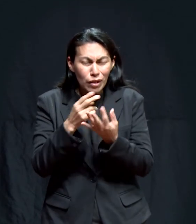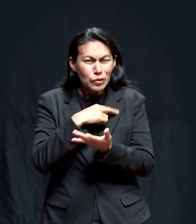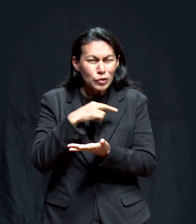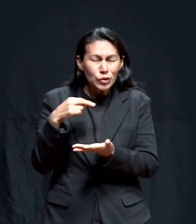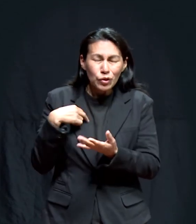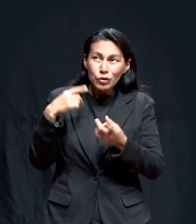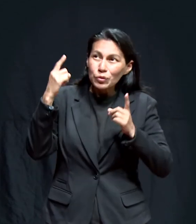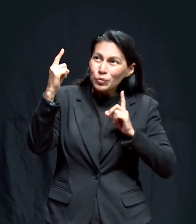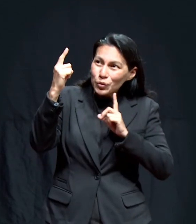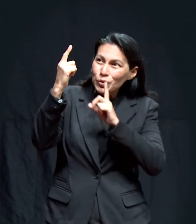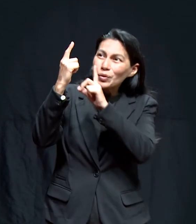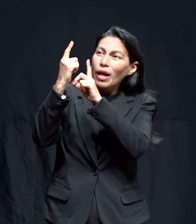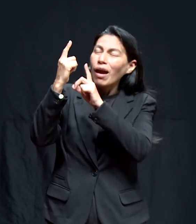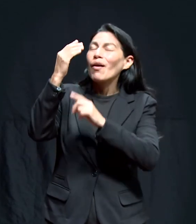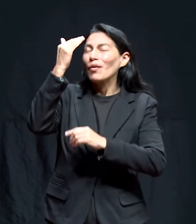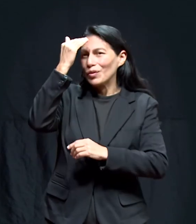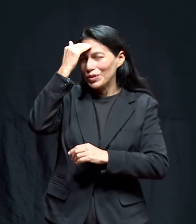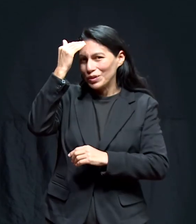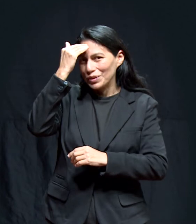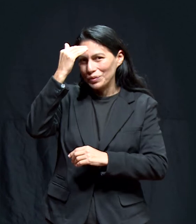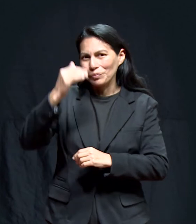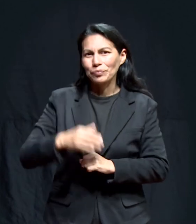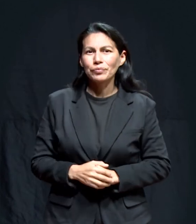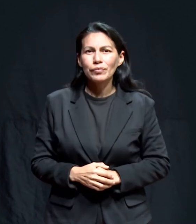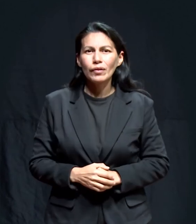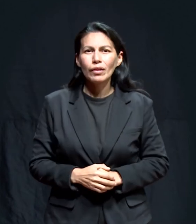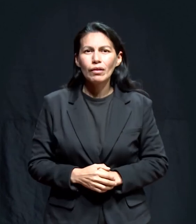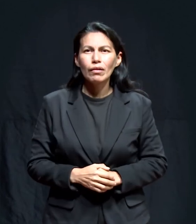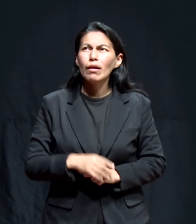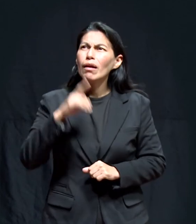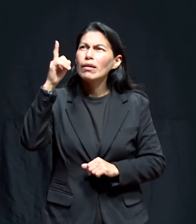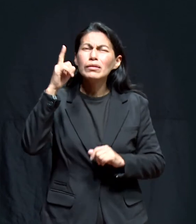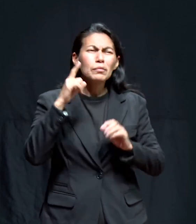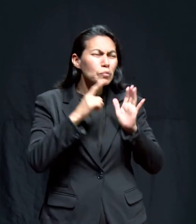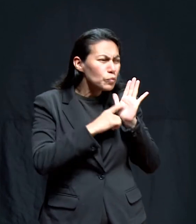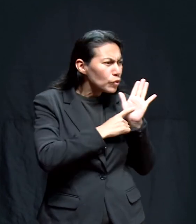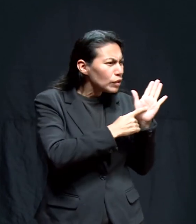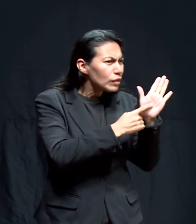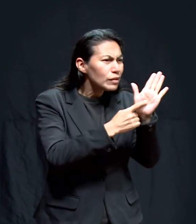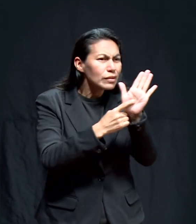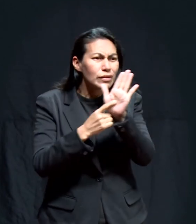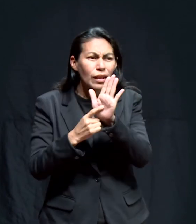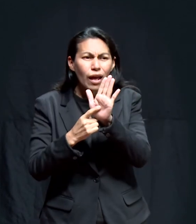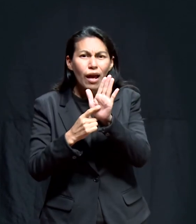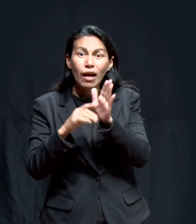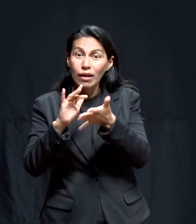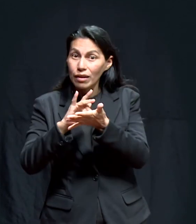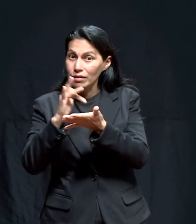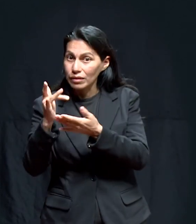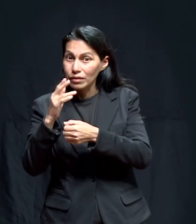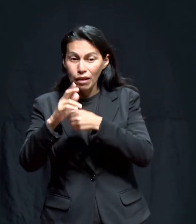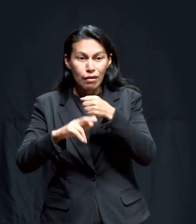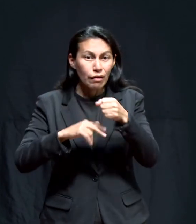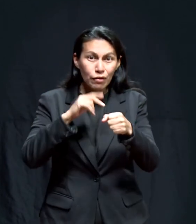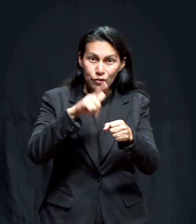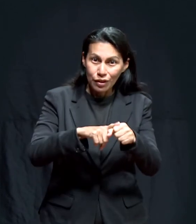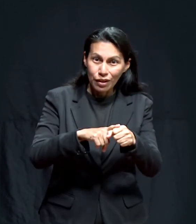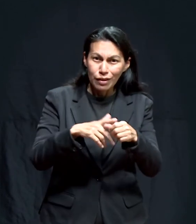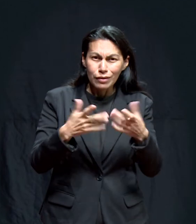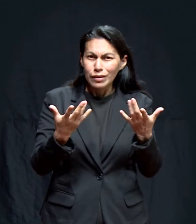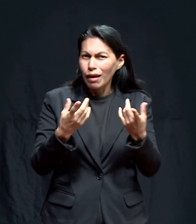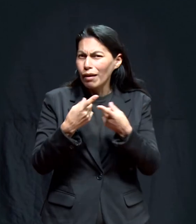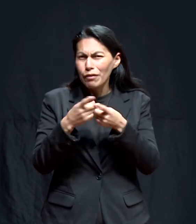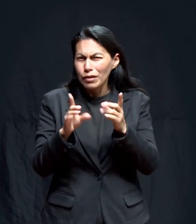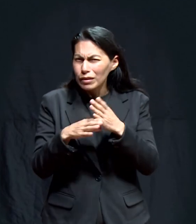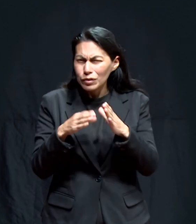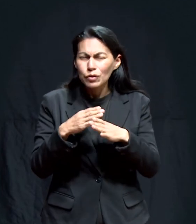a conocerle mejor. Él se revela a través de la naturaleza. Por eso, hemos